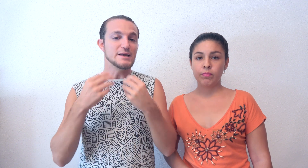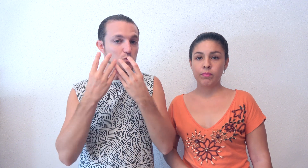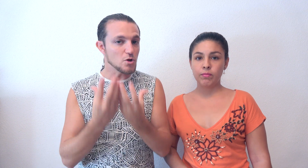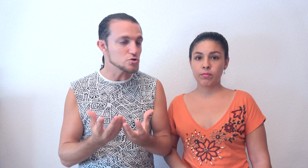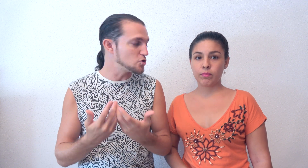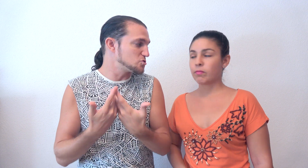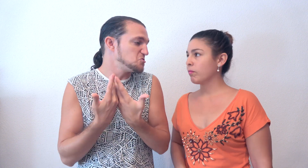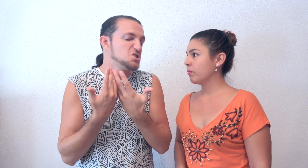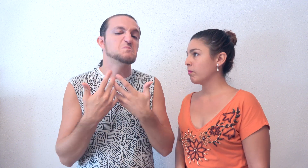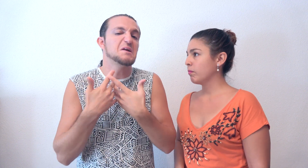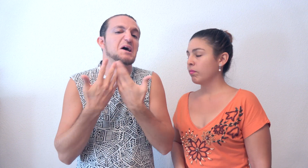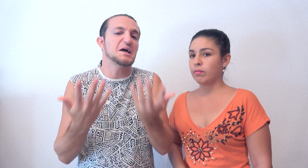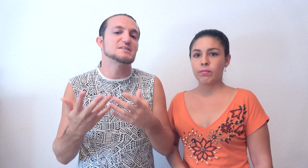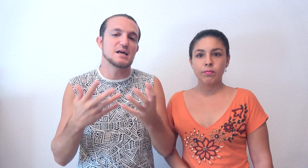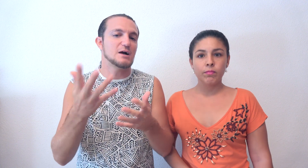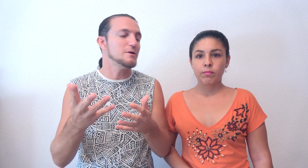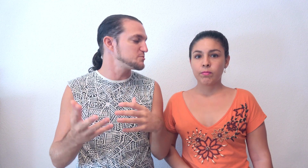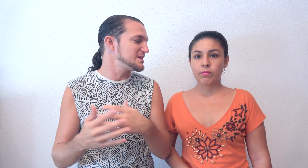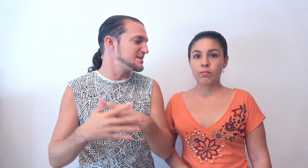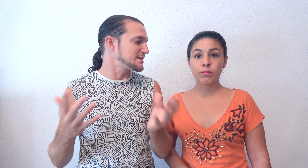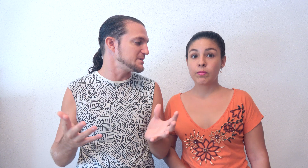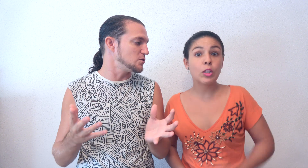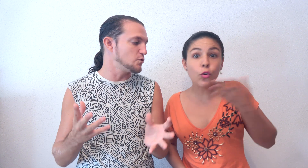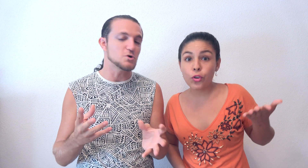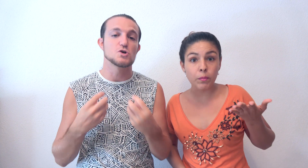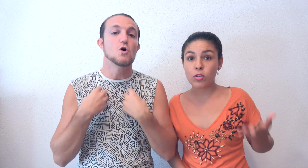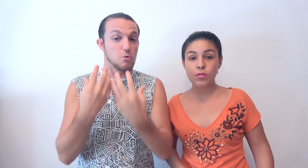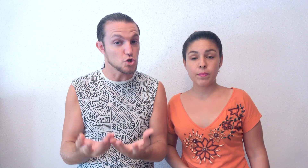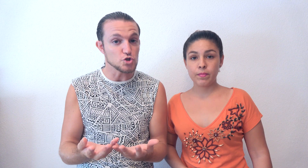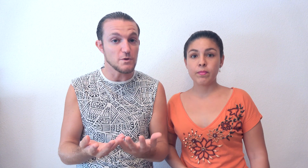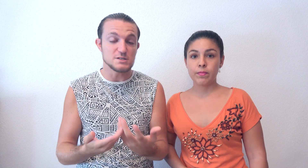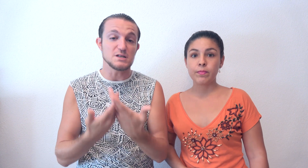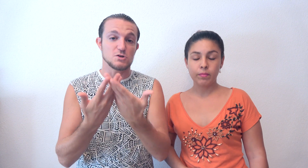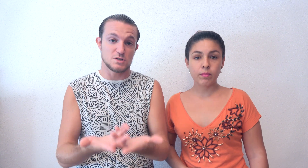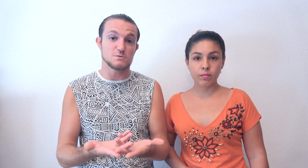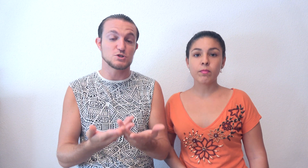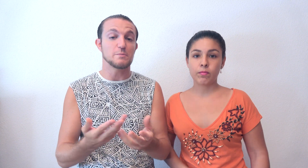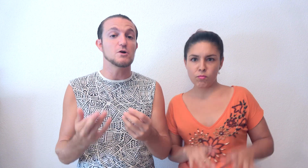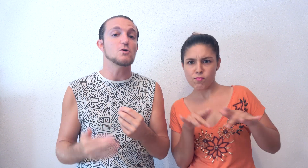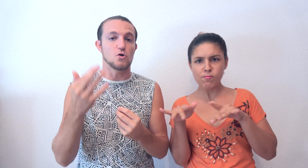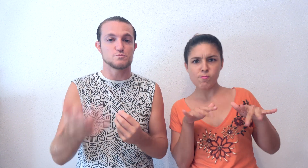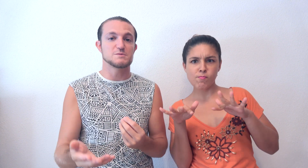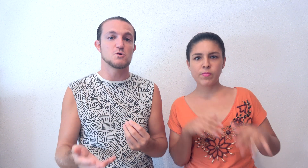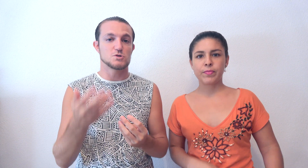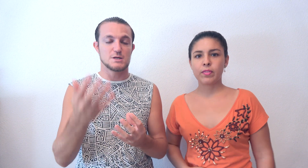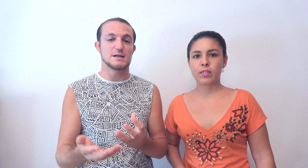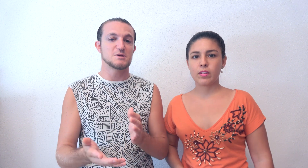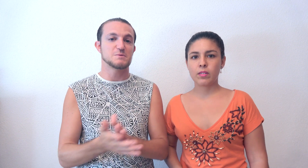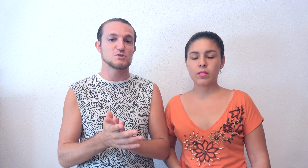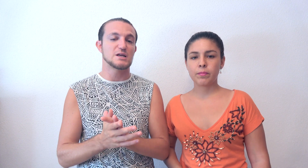Ninguno de los dos nos inspira en la Cueva de los Verdes y directamente nos fuimos. fuimos. Vosotros podéis ir y nos decís vuestra opinión o las mismas personas que